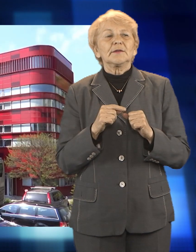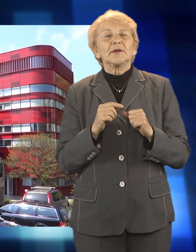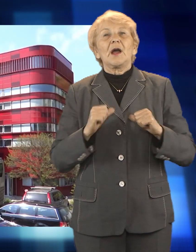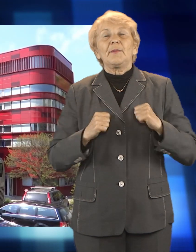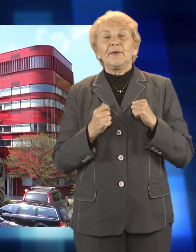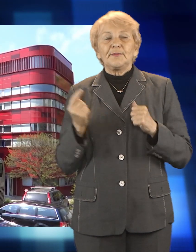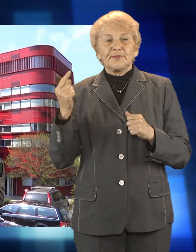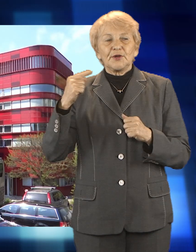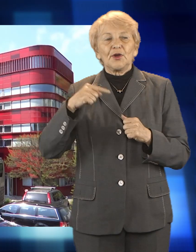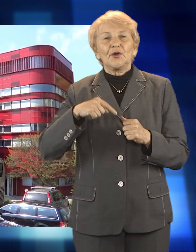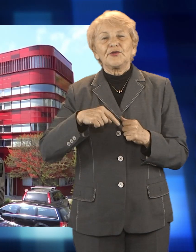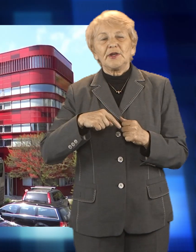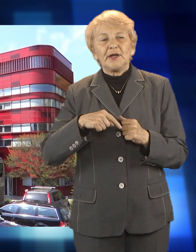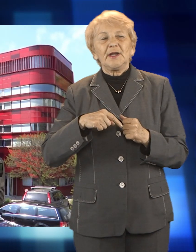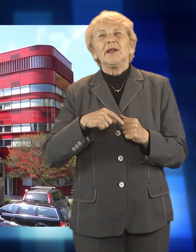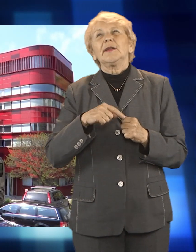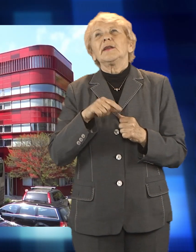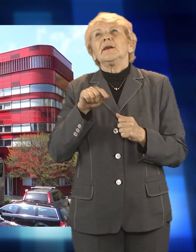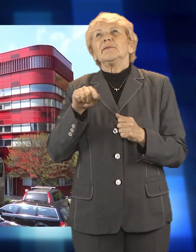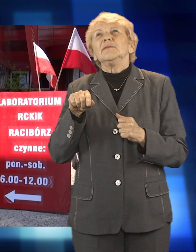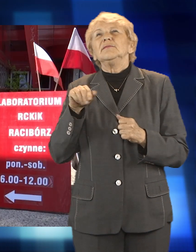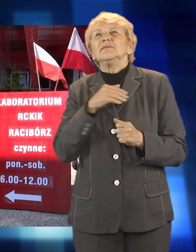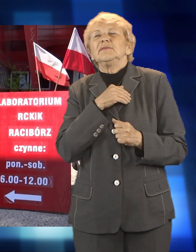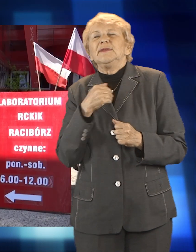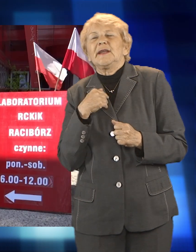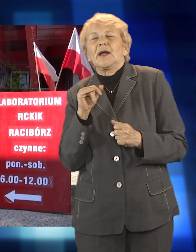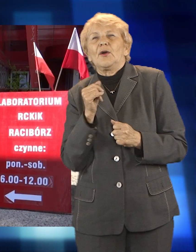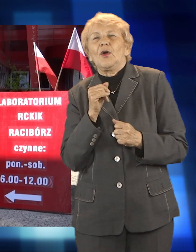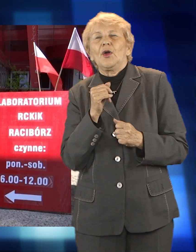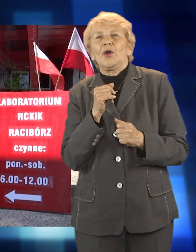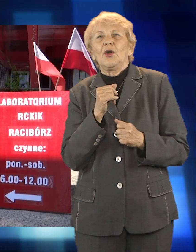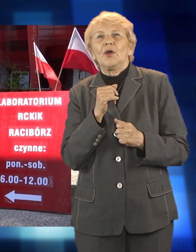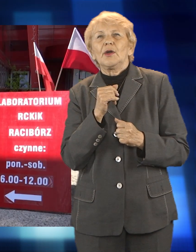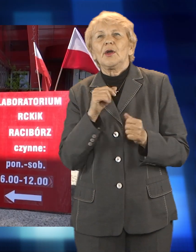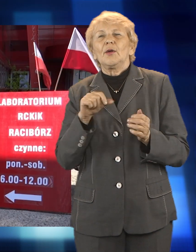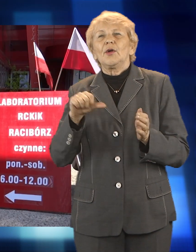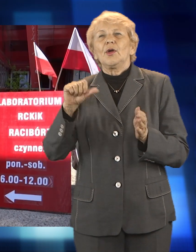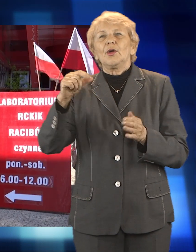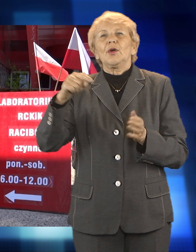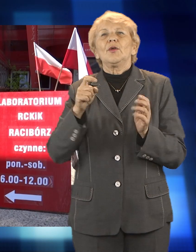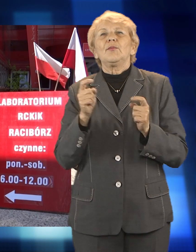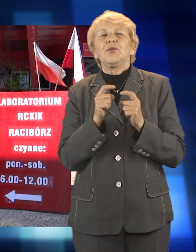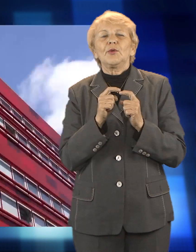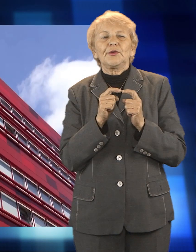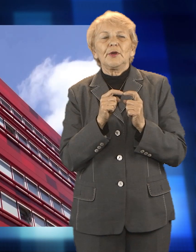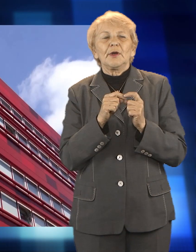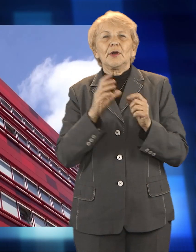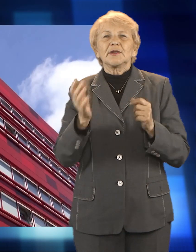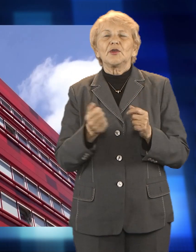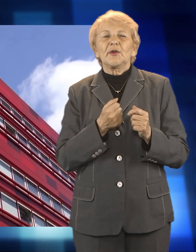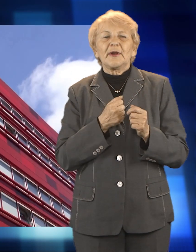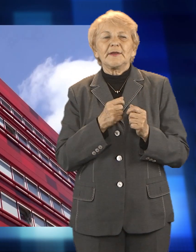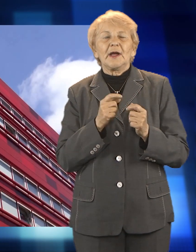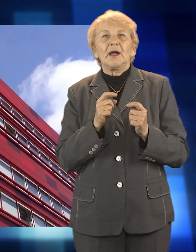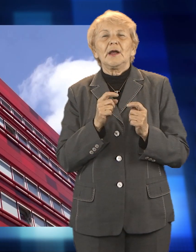Niektóre instytucje i placówki działają w ograniczonym trybie pracy, część nawet zdalnie. Ale Regionalne Centrum Krwiodawstwa i Krwiolecznictwa w Raciborzu, tak jak i